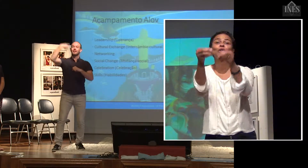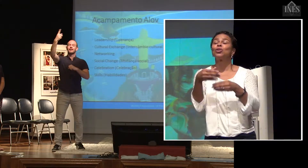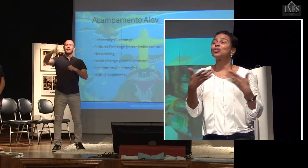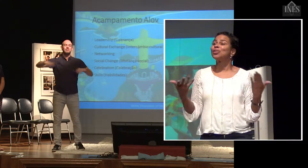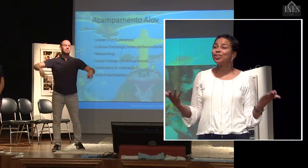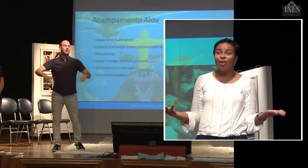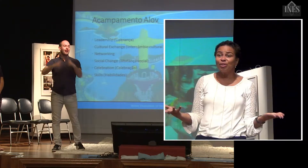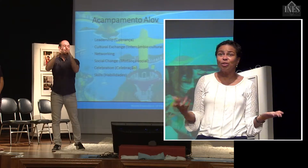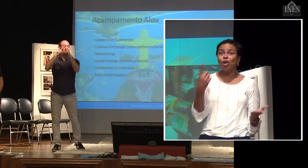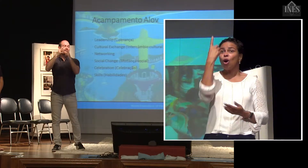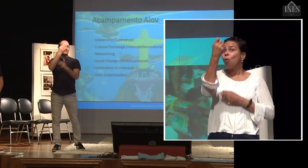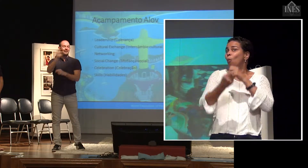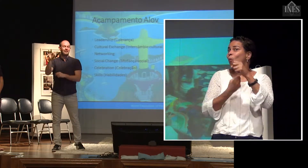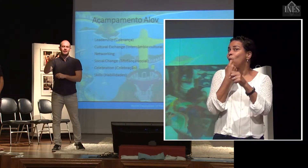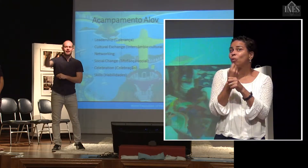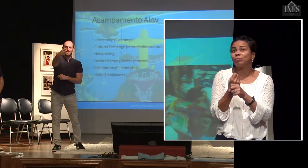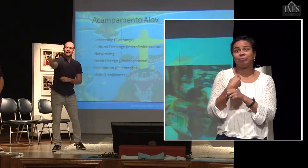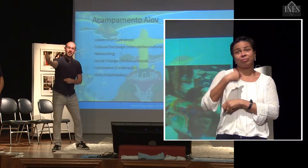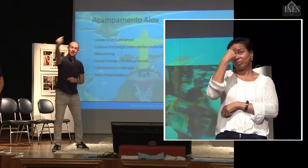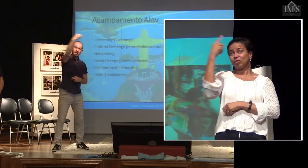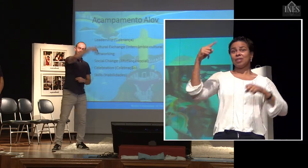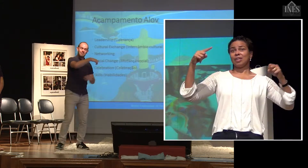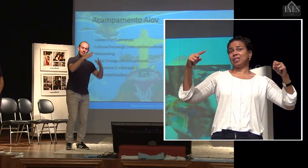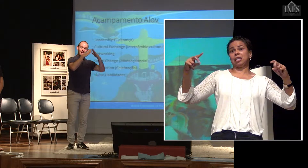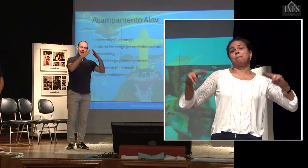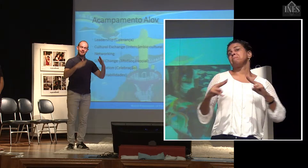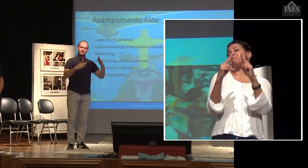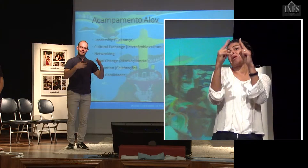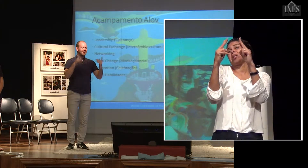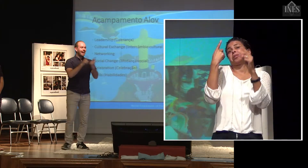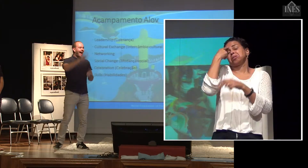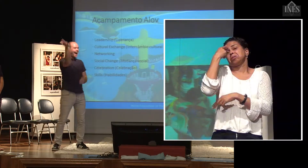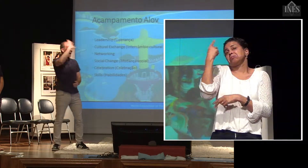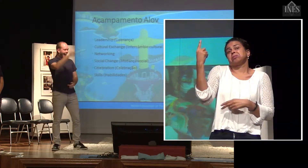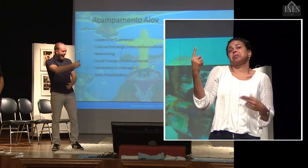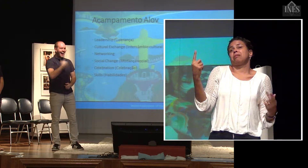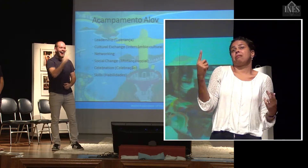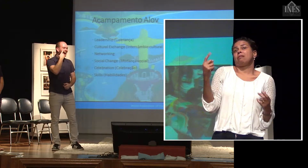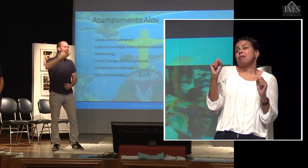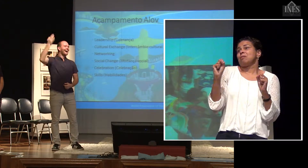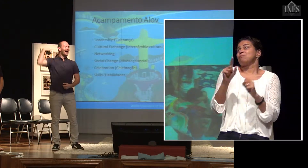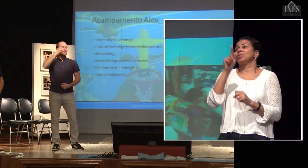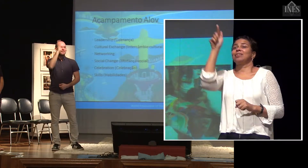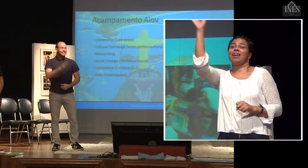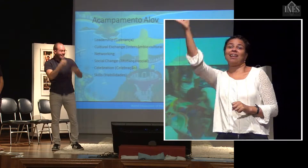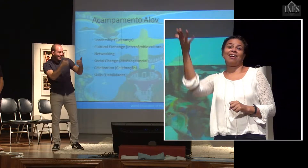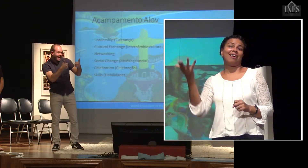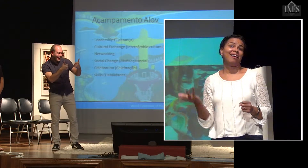Daqui a um ano, de repente, a gente se vê em Paris, não sei quem vai poder estar lá. Não sei, de repente, vocês querem estar em um próximo acampamento. Aí, de repente,